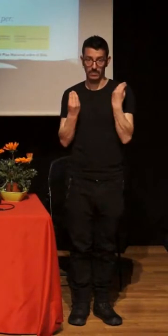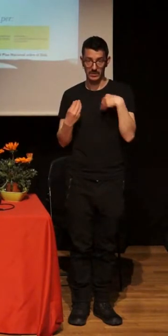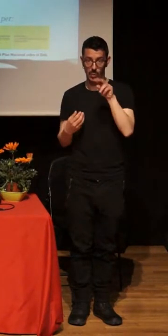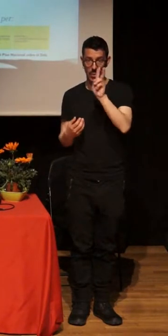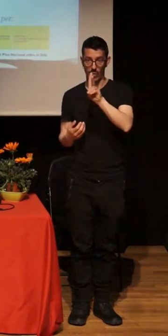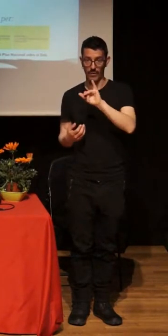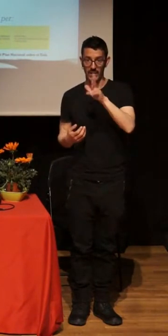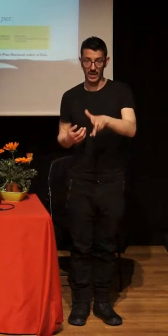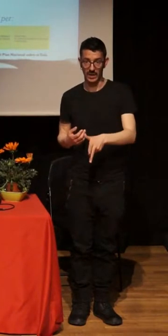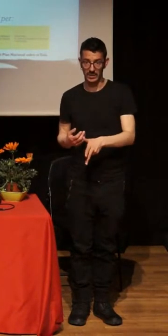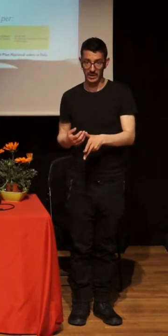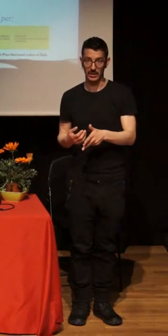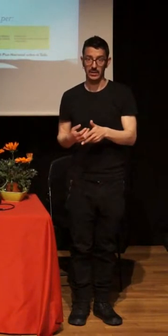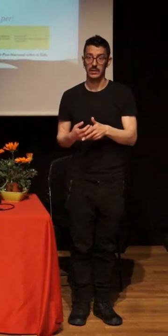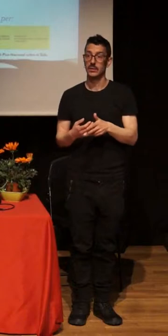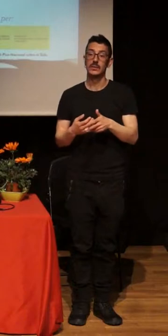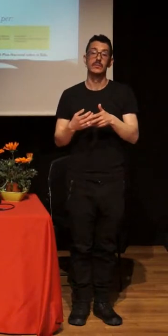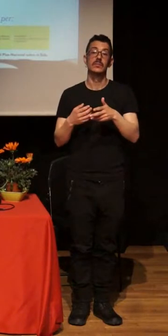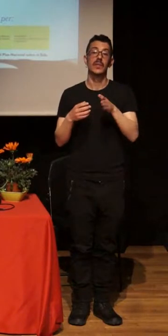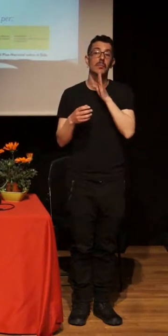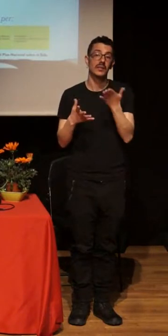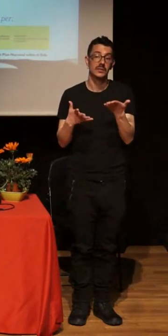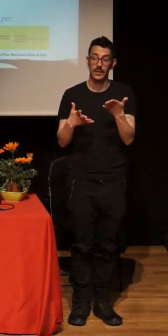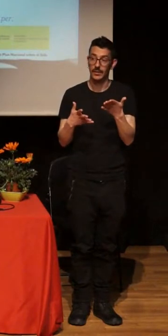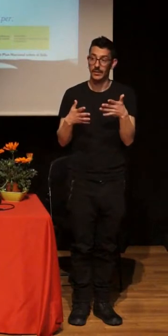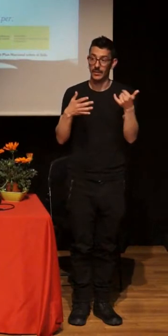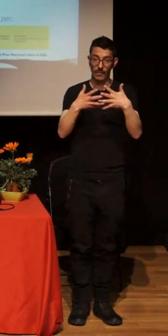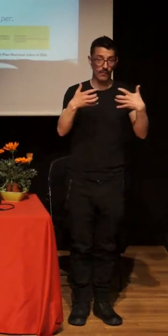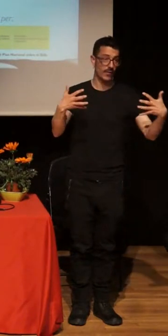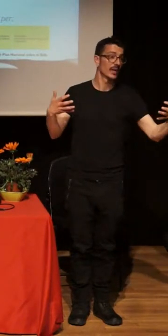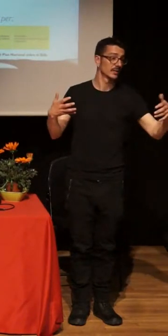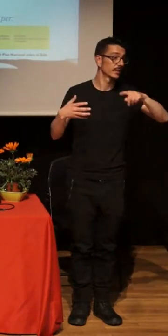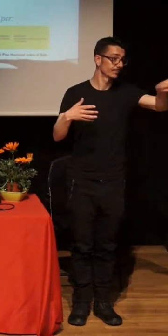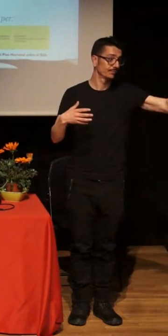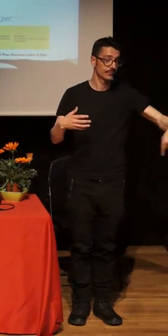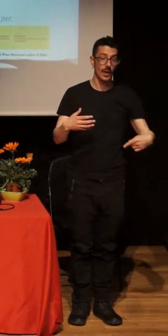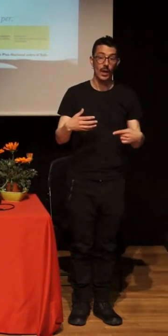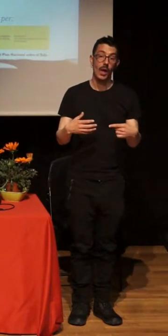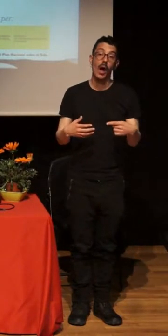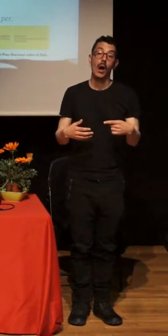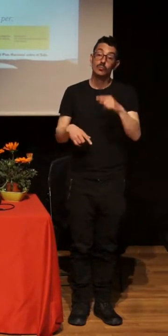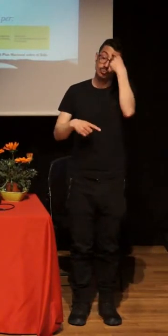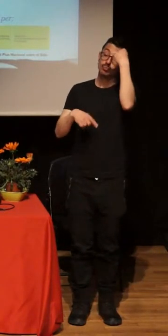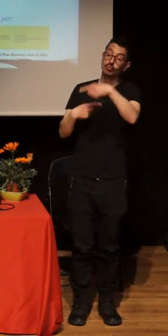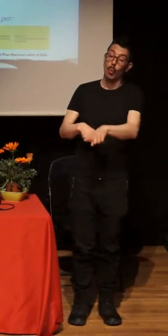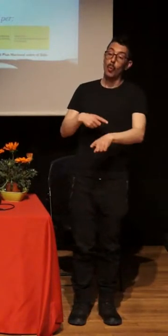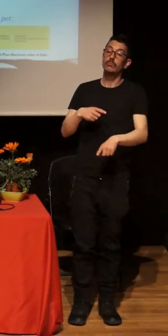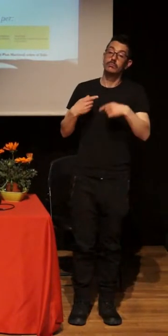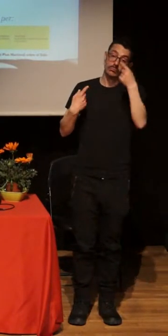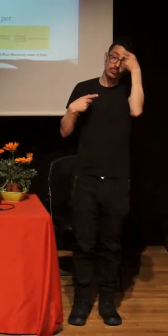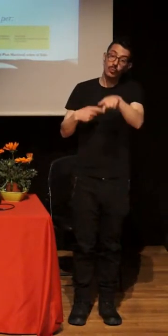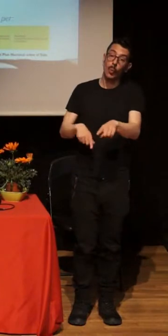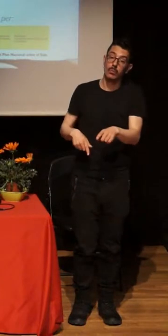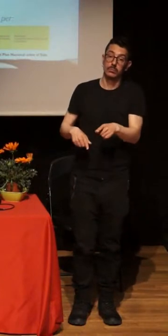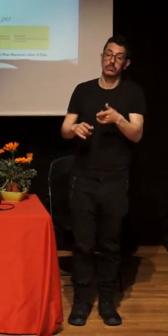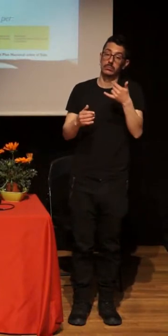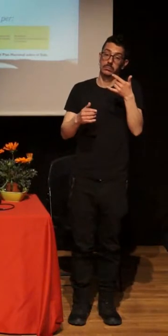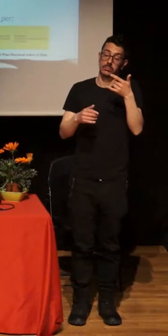follow the phrase, you, you, you, you, you, researchers, theונist, law that we have directed,